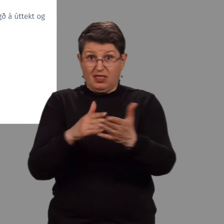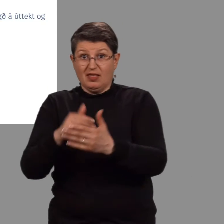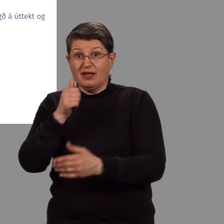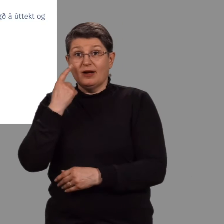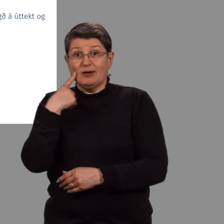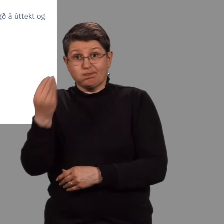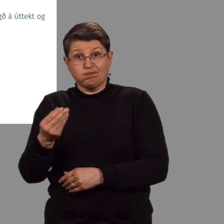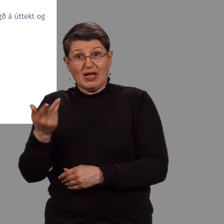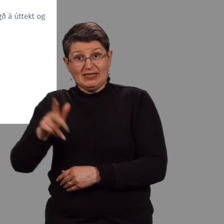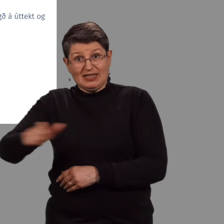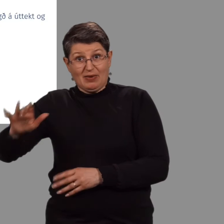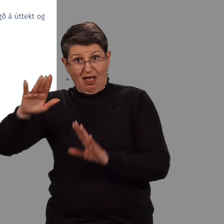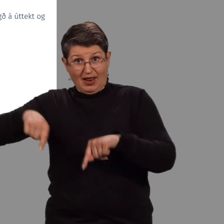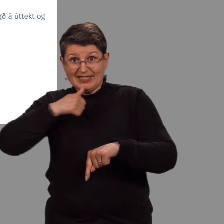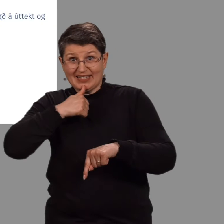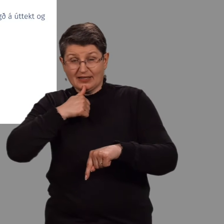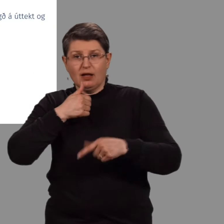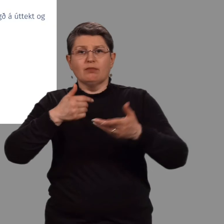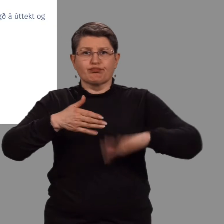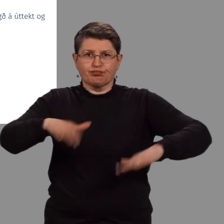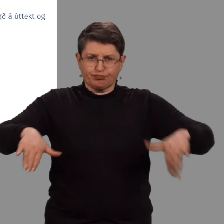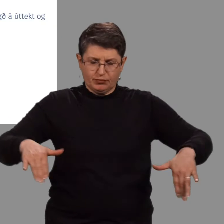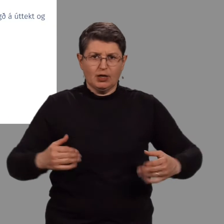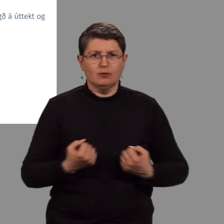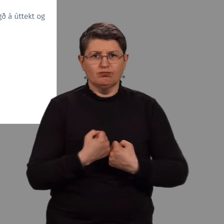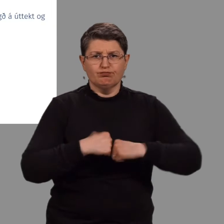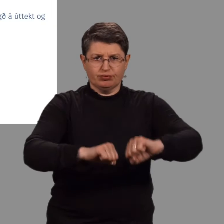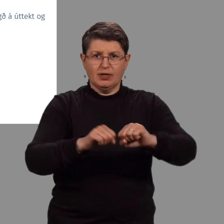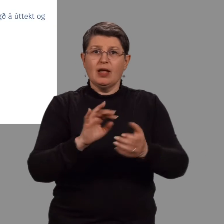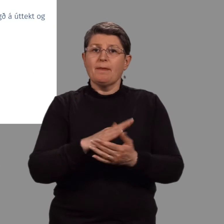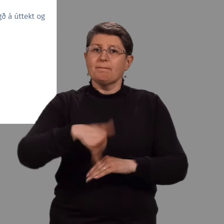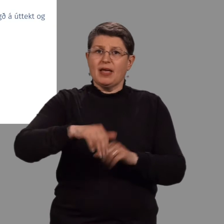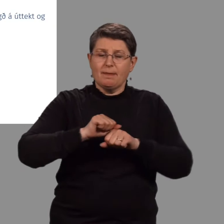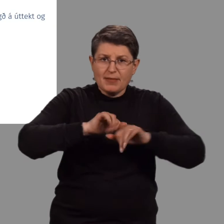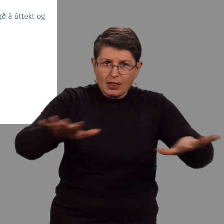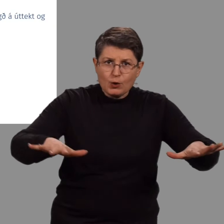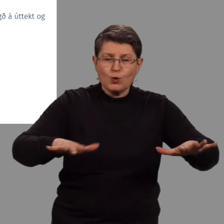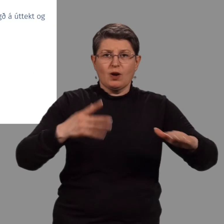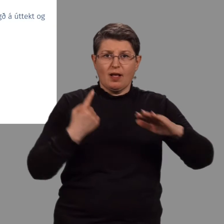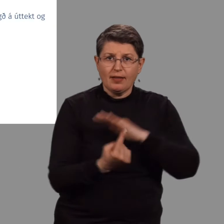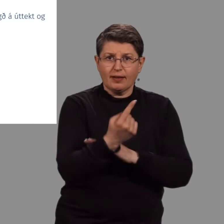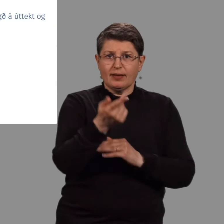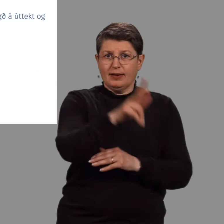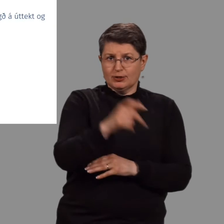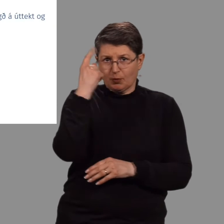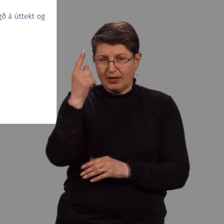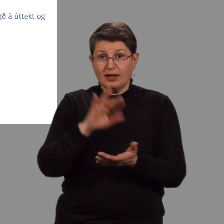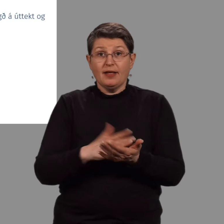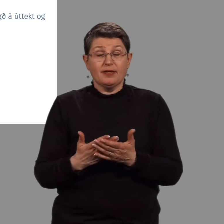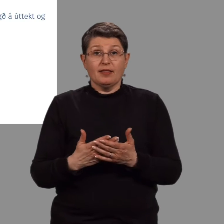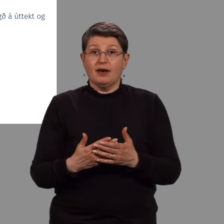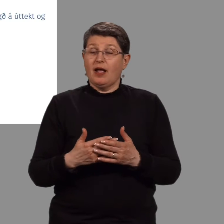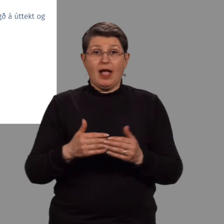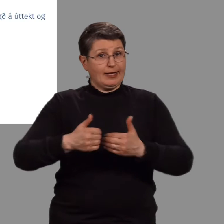herlendis kunna mæta við störf og miðlun listsköpunarsinnar. Þaukarskóli miðlun og aðgengiða listum menningu til að sporta gegn menningalegri